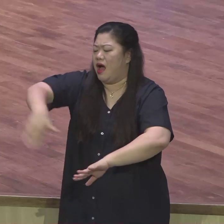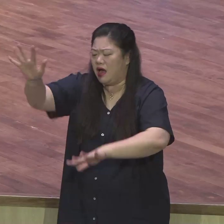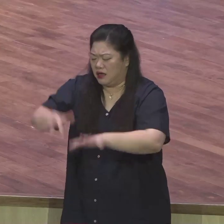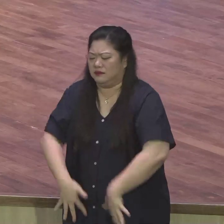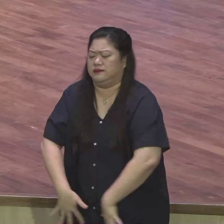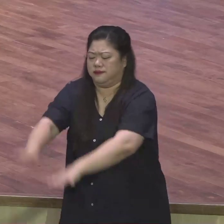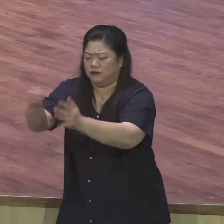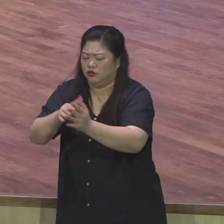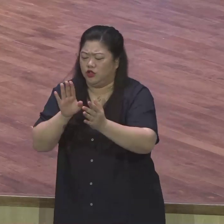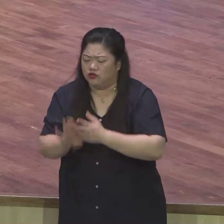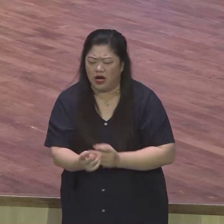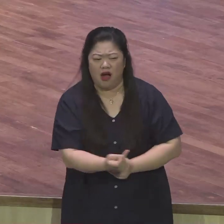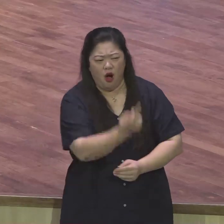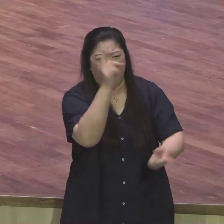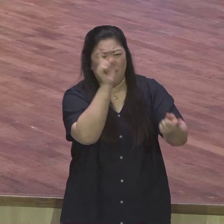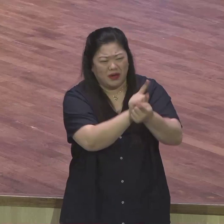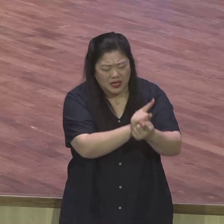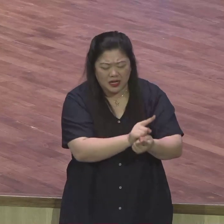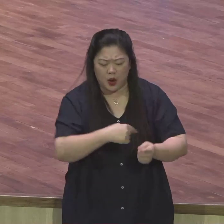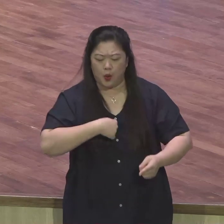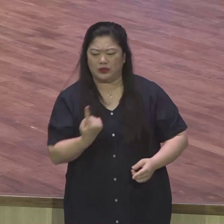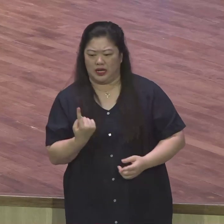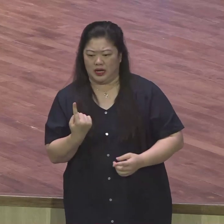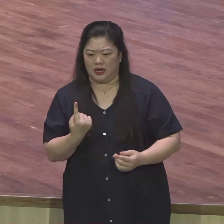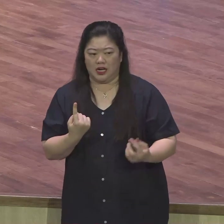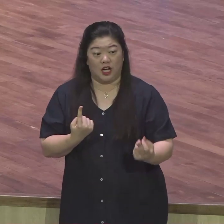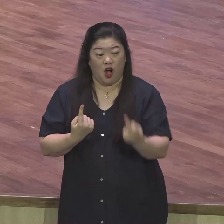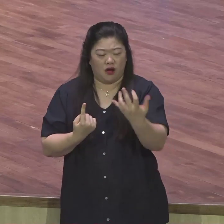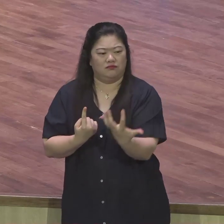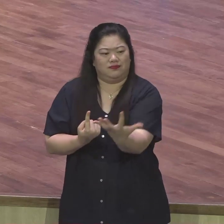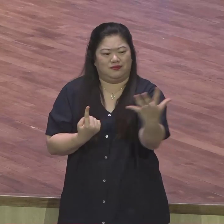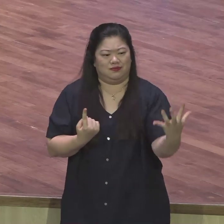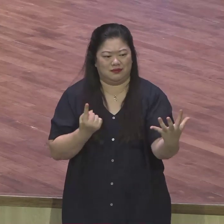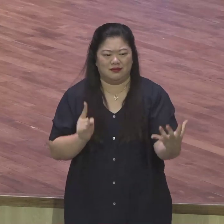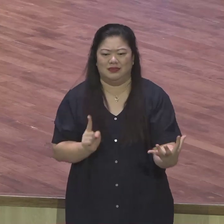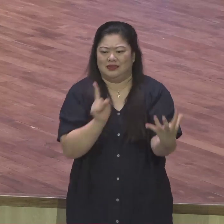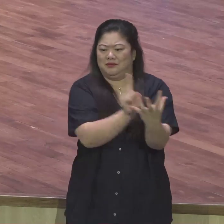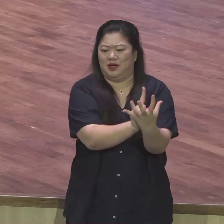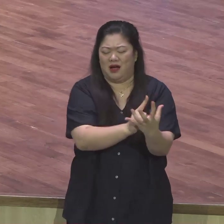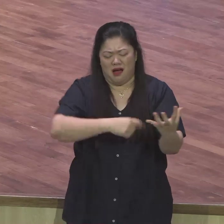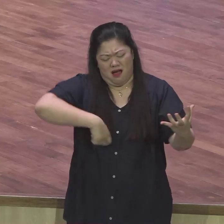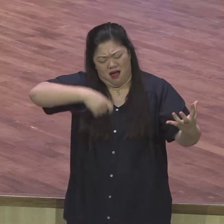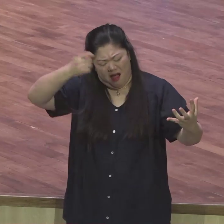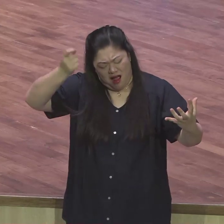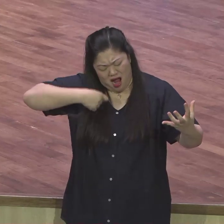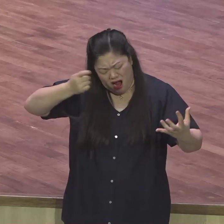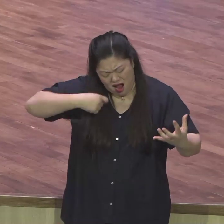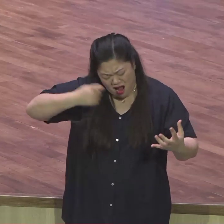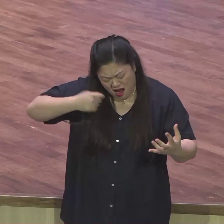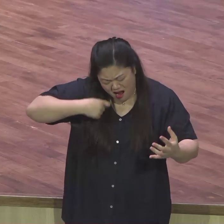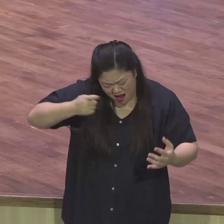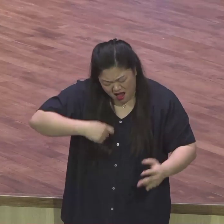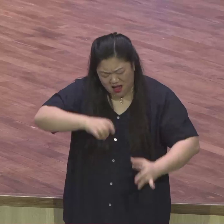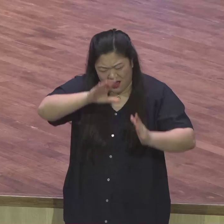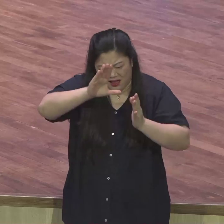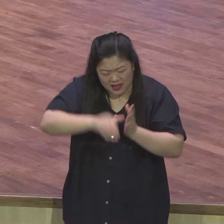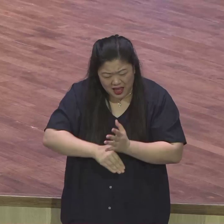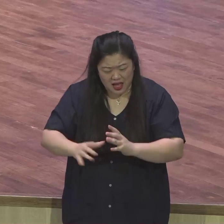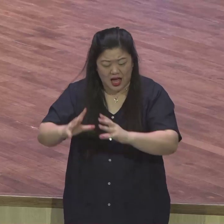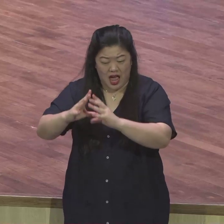없었더라. 요섭이 큰 소리로 우니 애국 사람에게 들리며 바로의